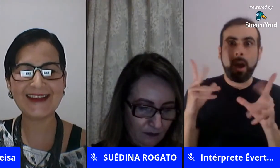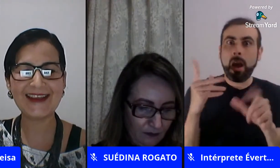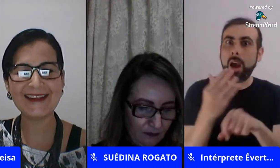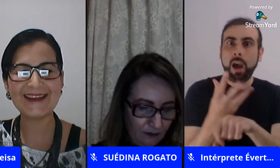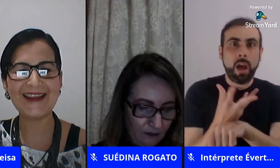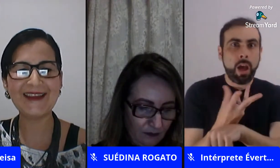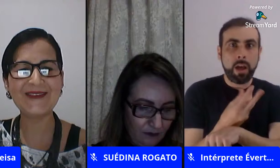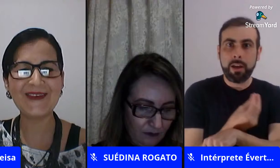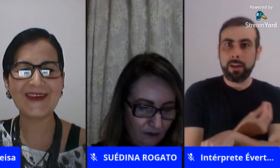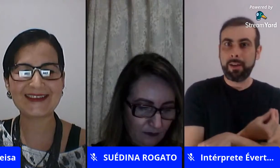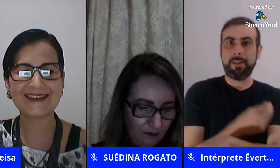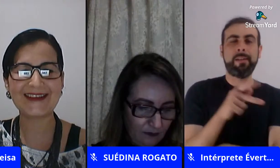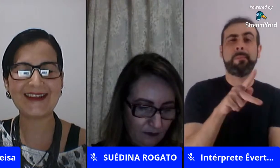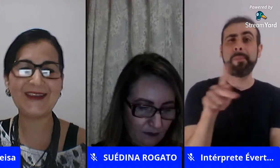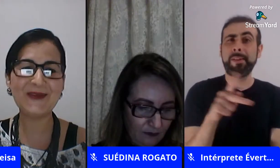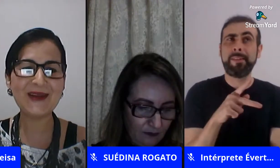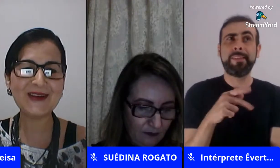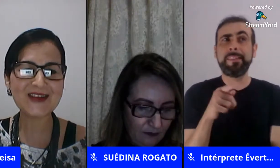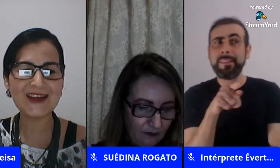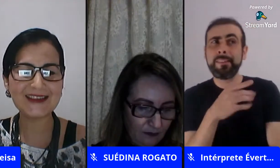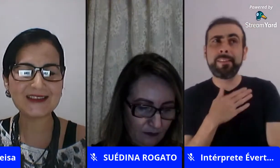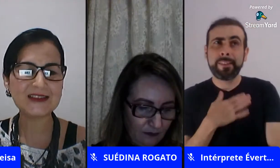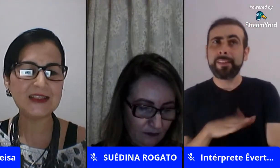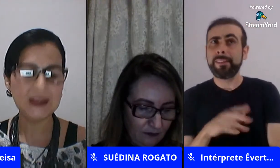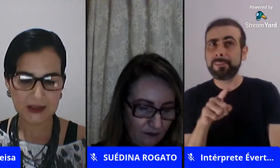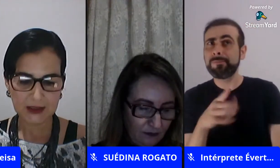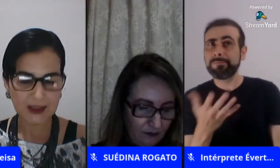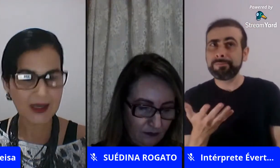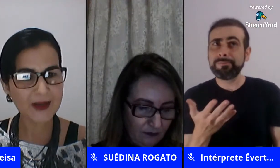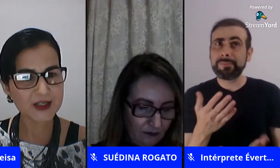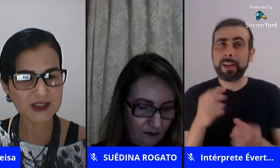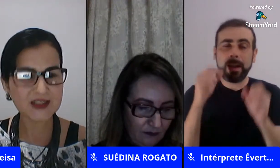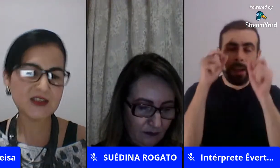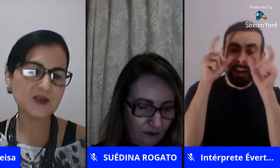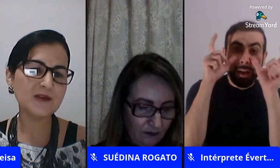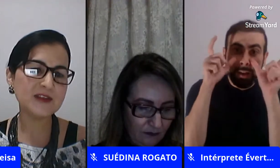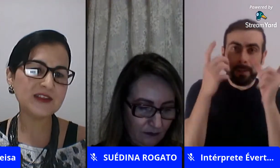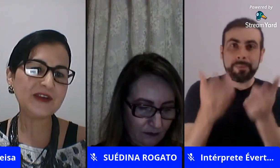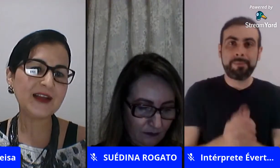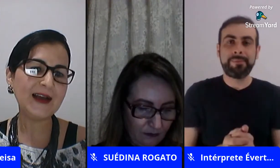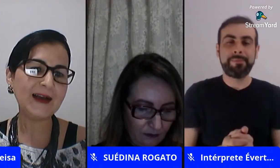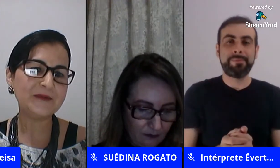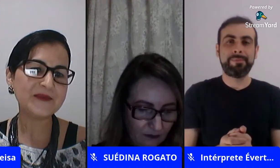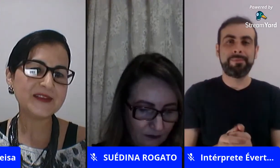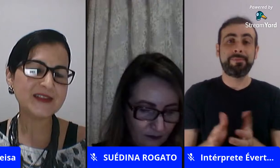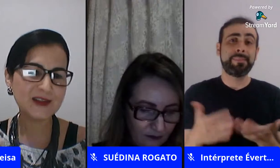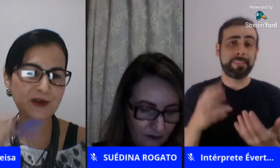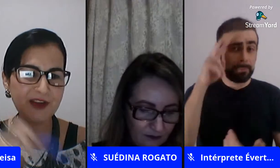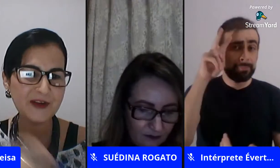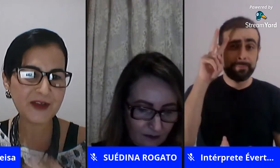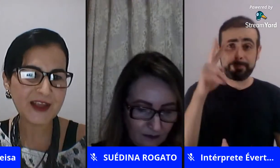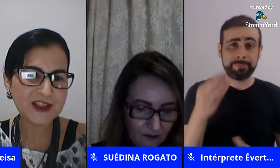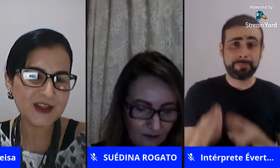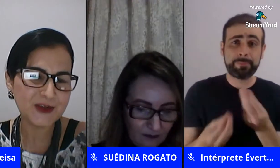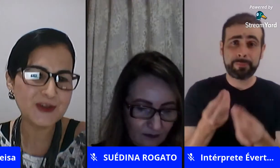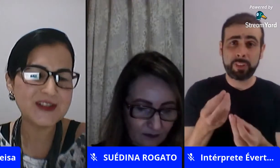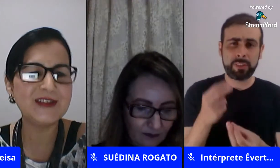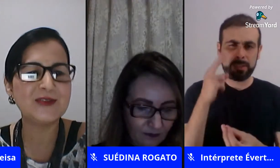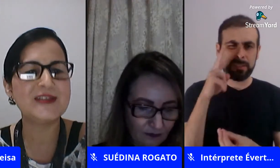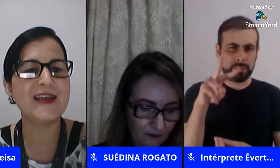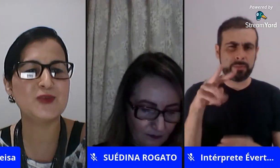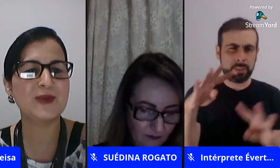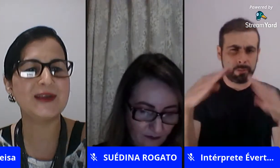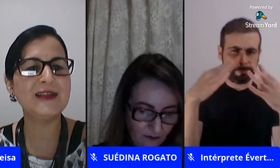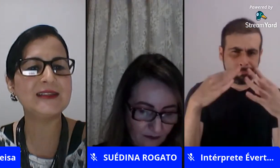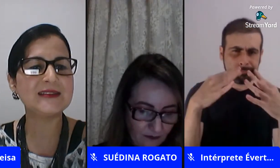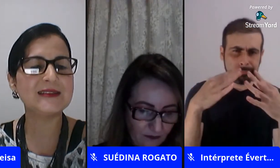história quem que não gosta quem que não brilha os olhinhos e a partir dessa história você falar vocês estão vendo eu estou